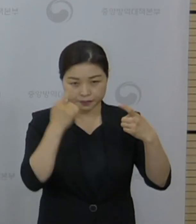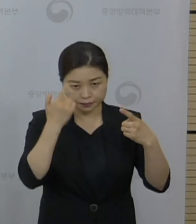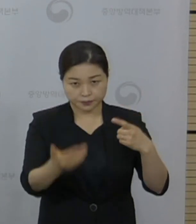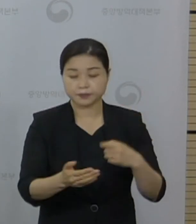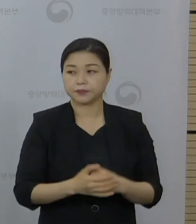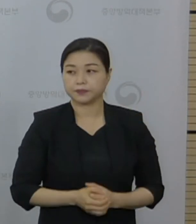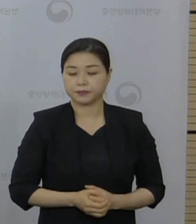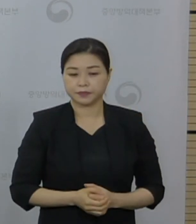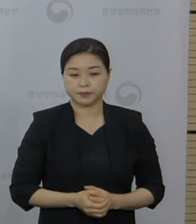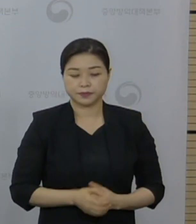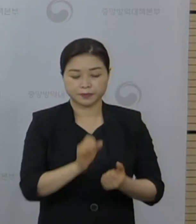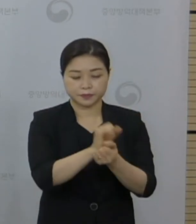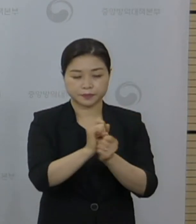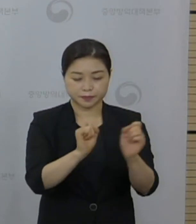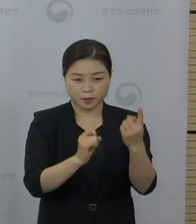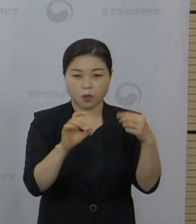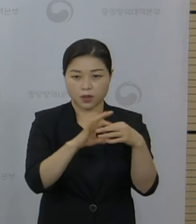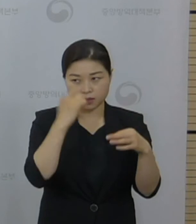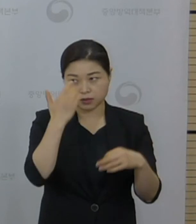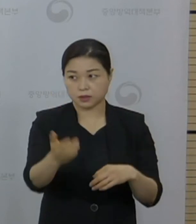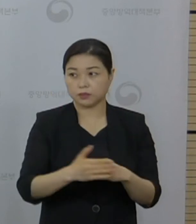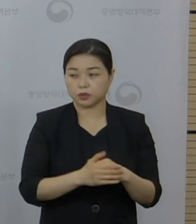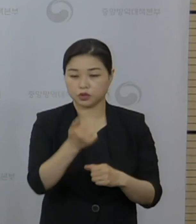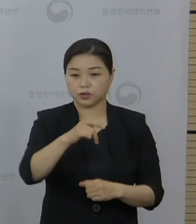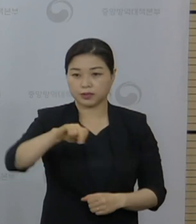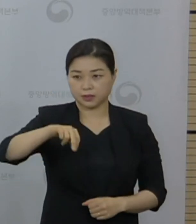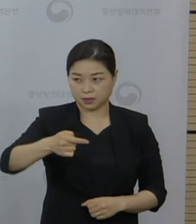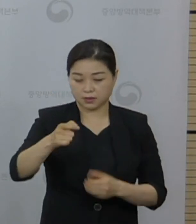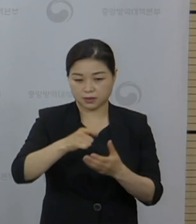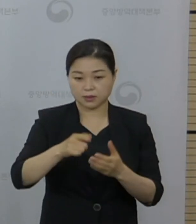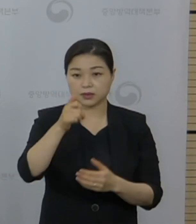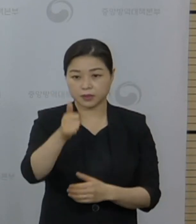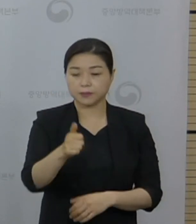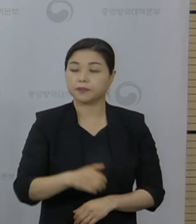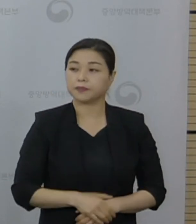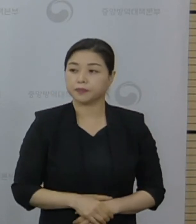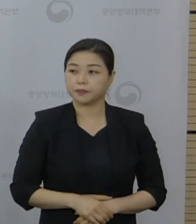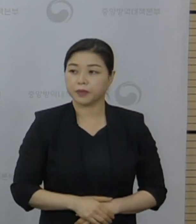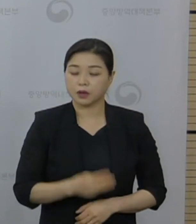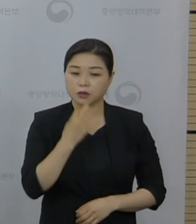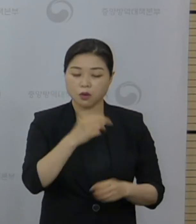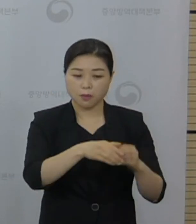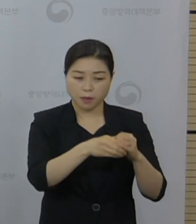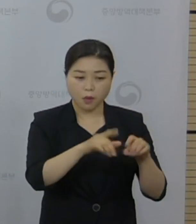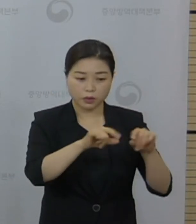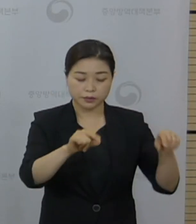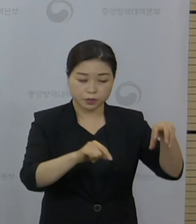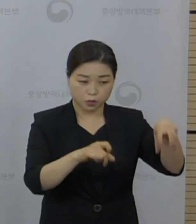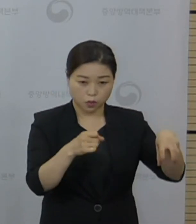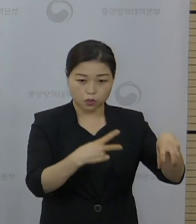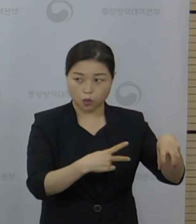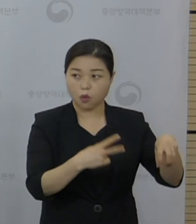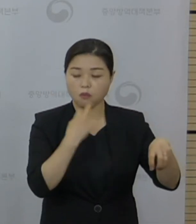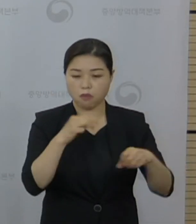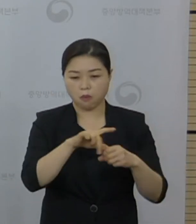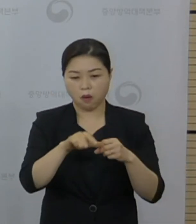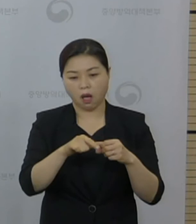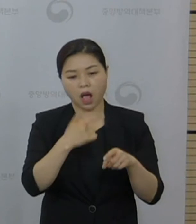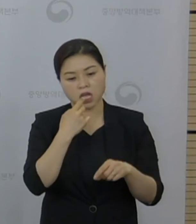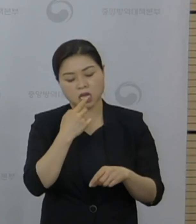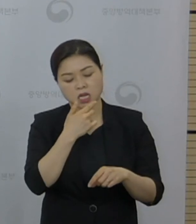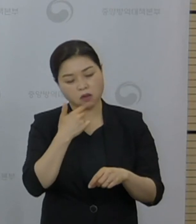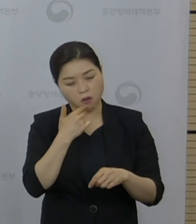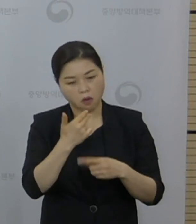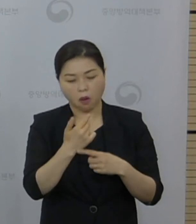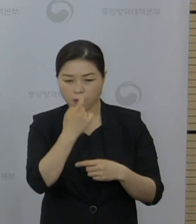관련된 질문이 있습니다. 뉴스 임재희 기자님 서울 마포구 음식점과 수도권 영어학원 감염